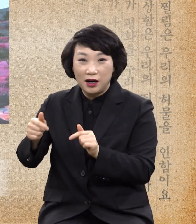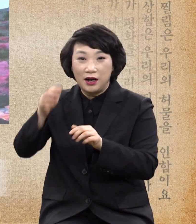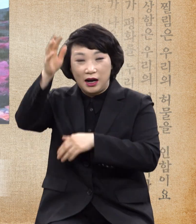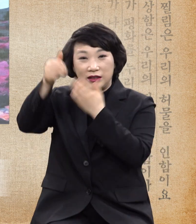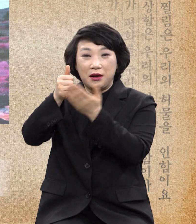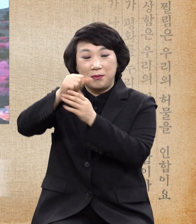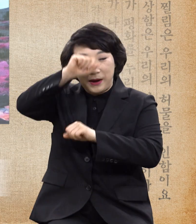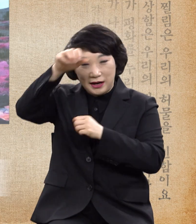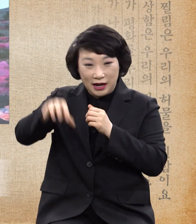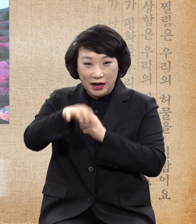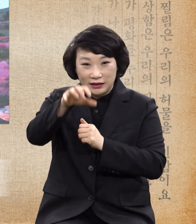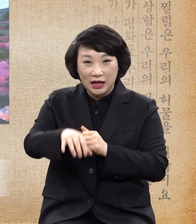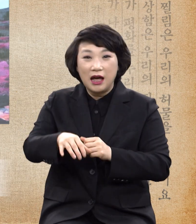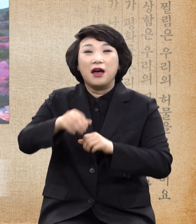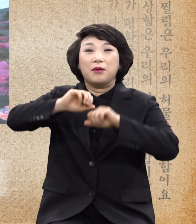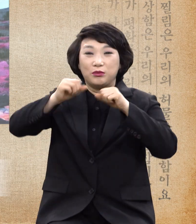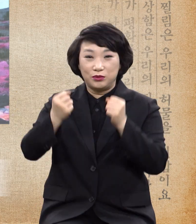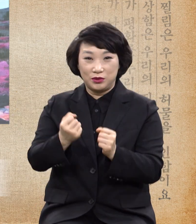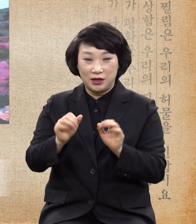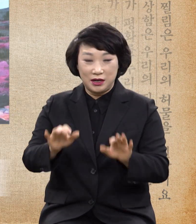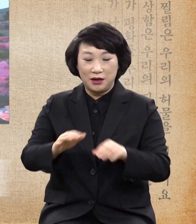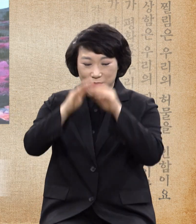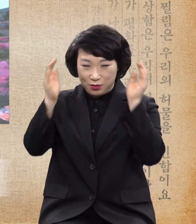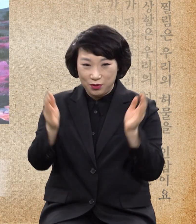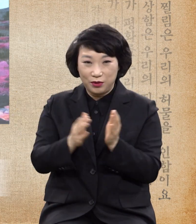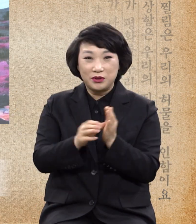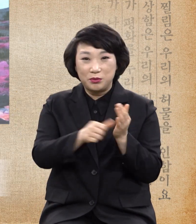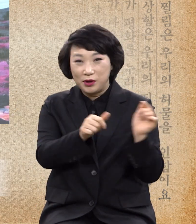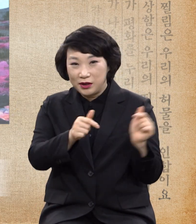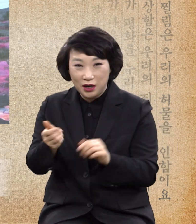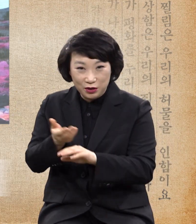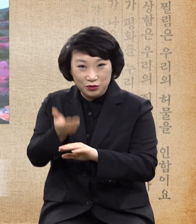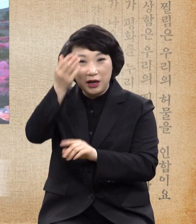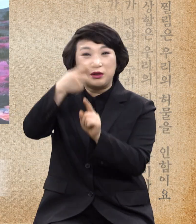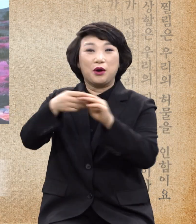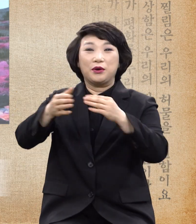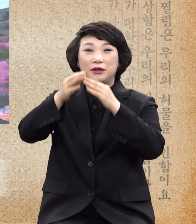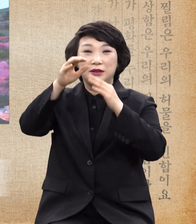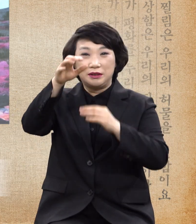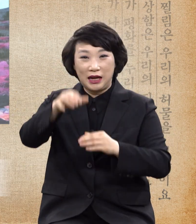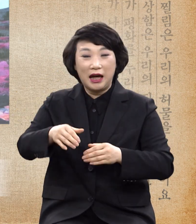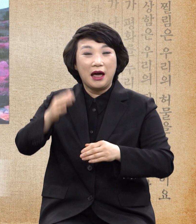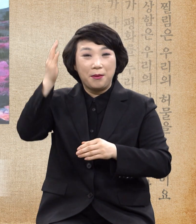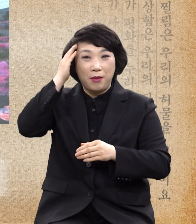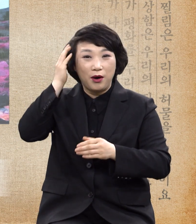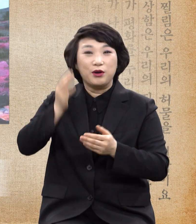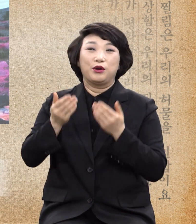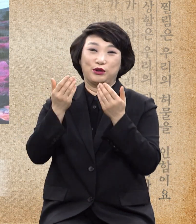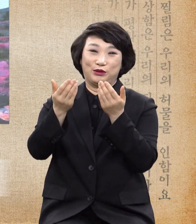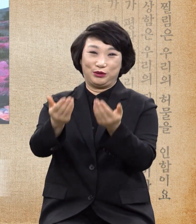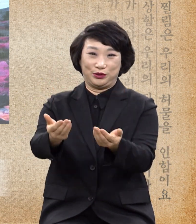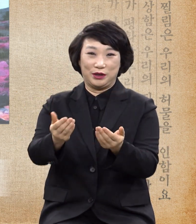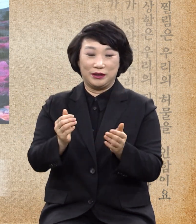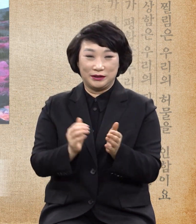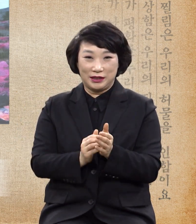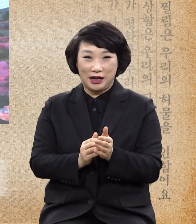복종케 하시고 만물 위에 교회의 머리로 주셨느니라 그는